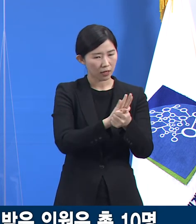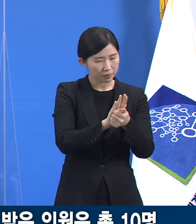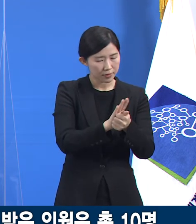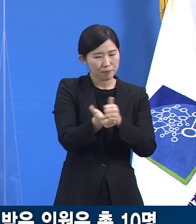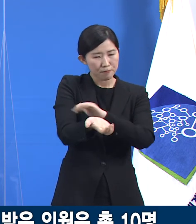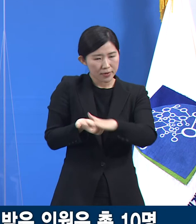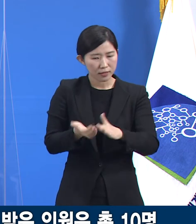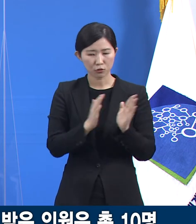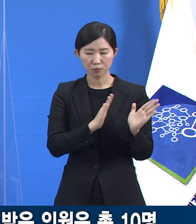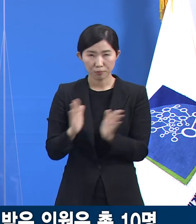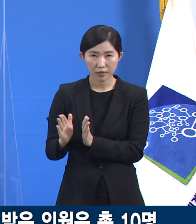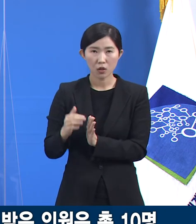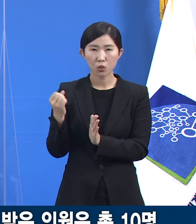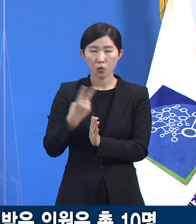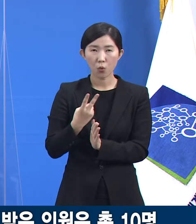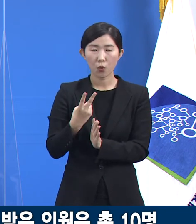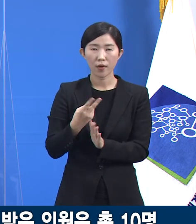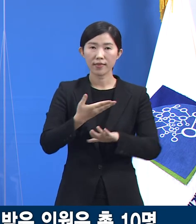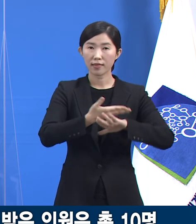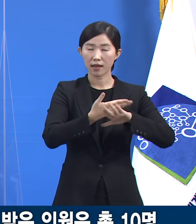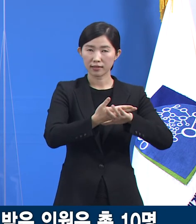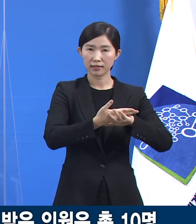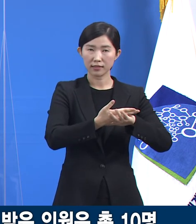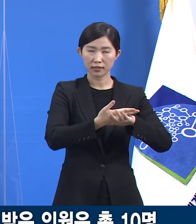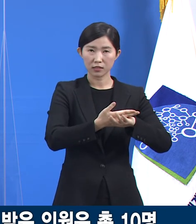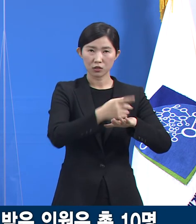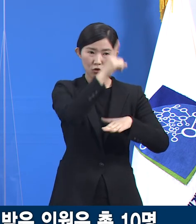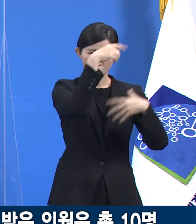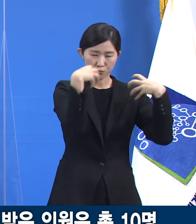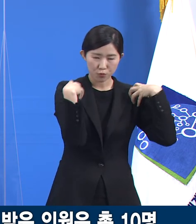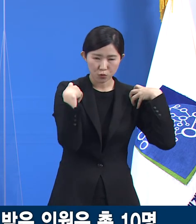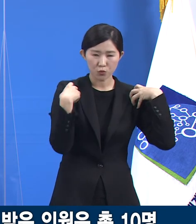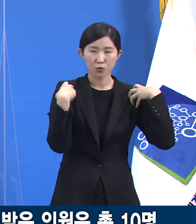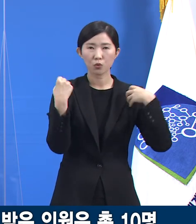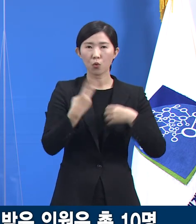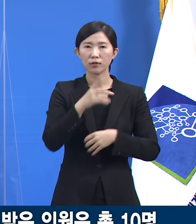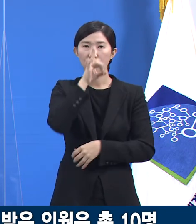발 앞서 쌓은 경험을 다른 지자체 및 정부와 나누겠습니다.